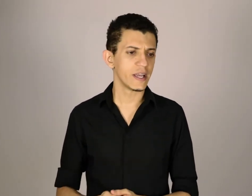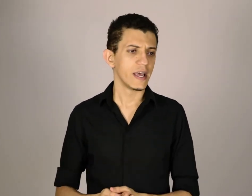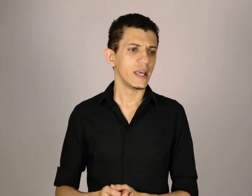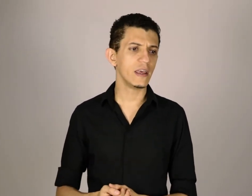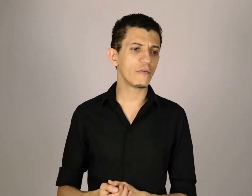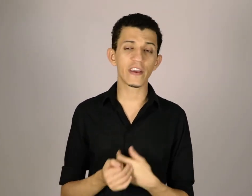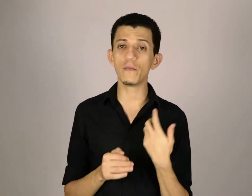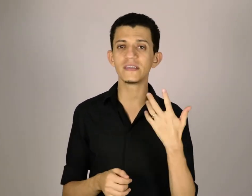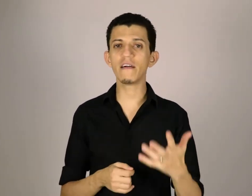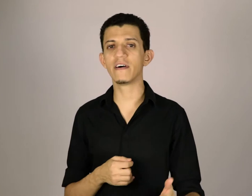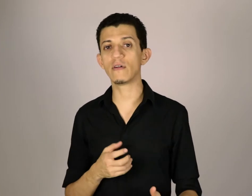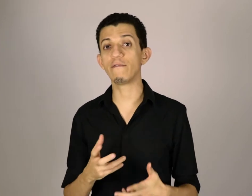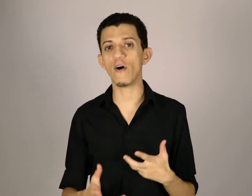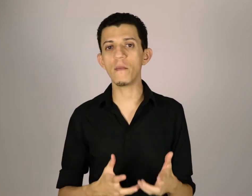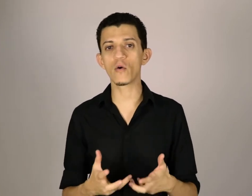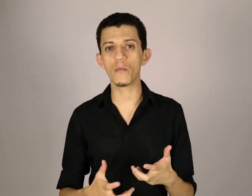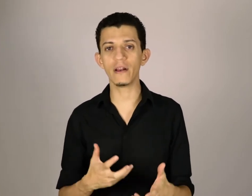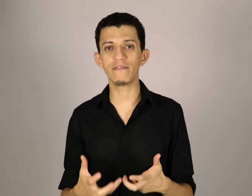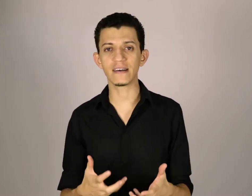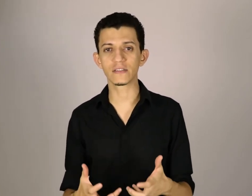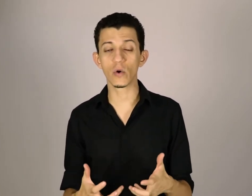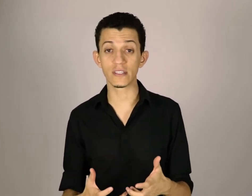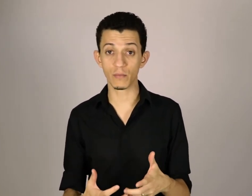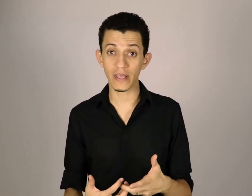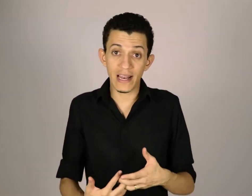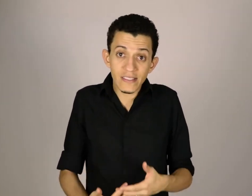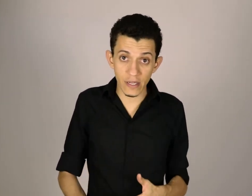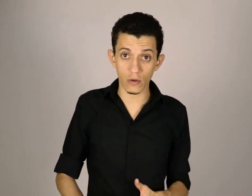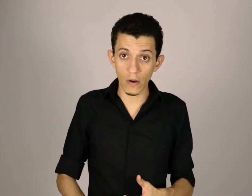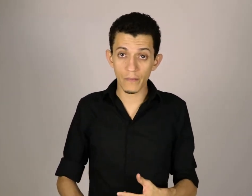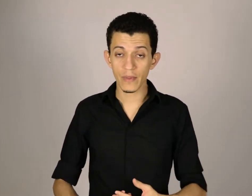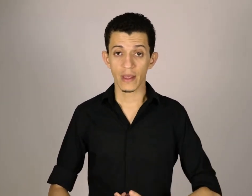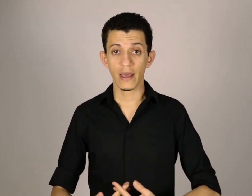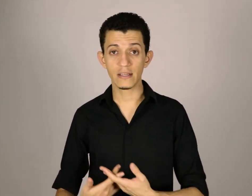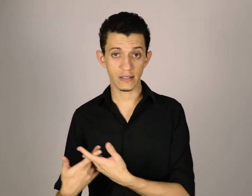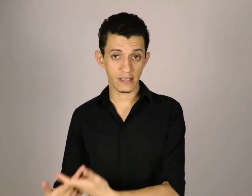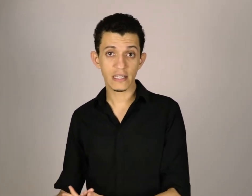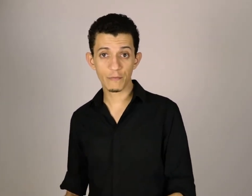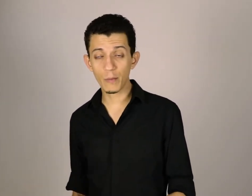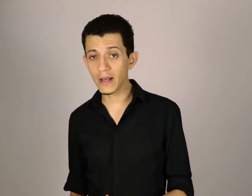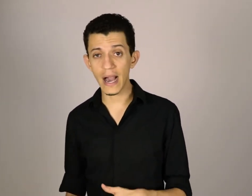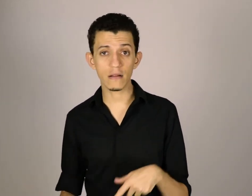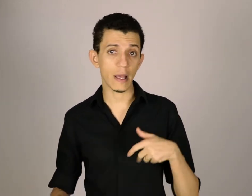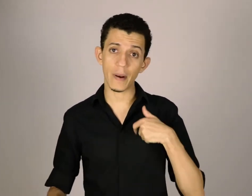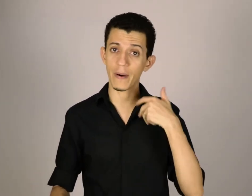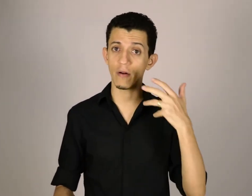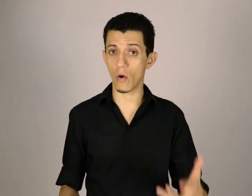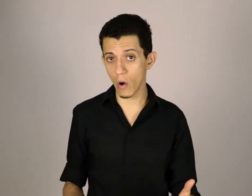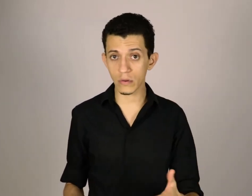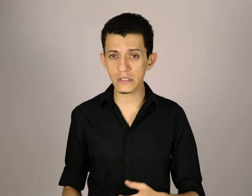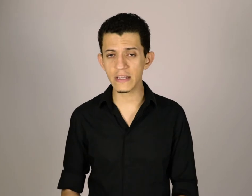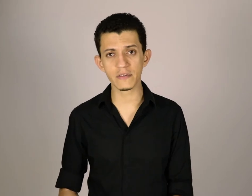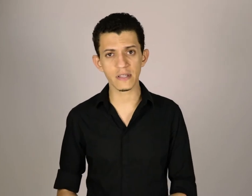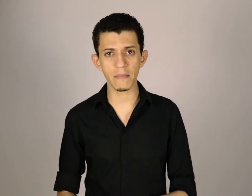e eu fiquei observando a forma como ele faz as coisas, porque ele é escritor, ele já tem esse livro publicado, está preparando outros livros também,